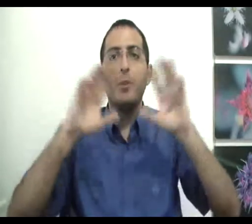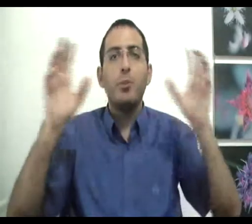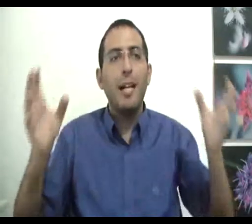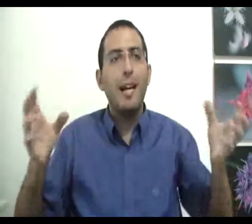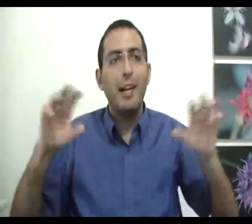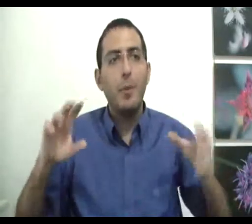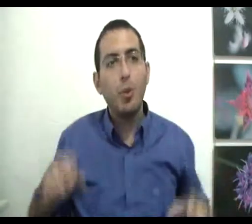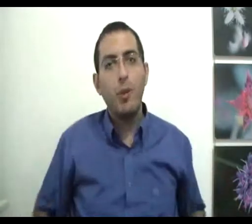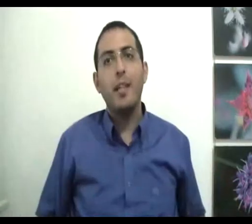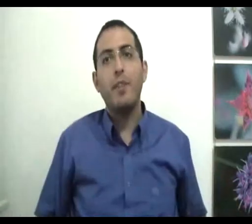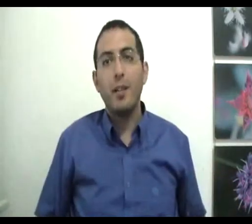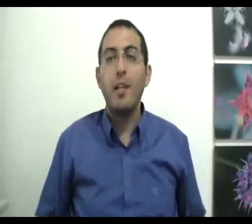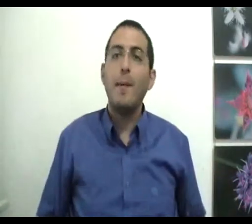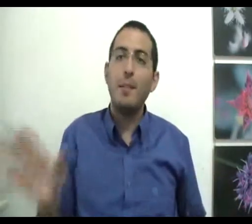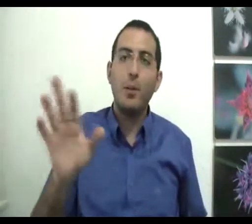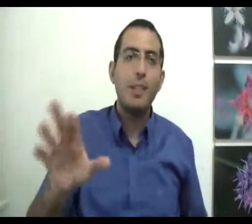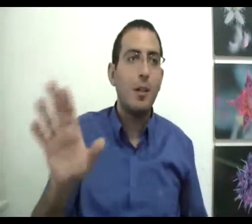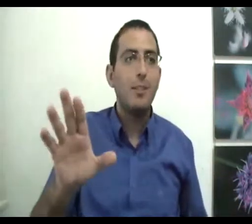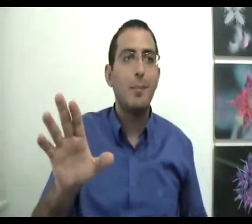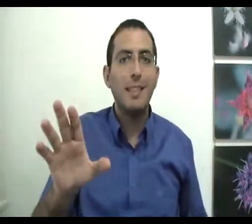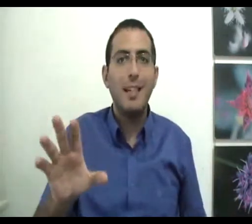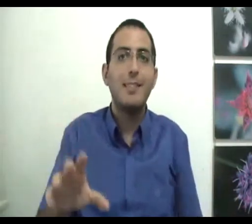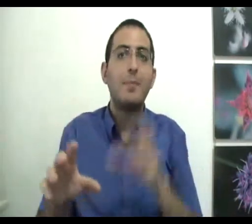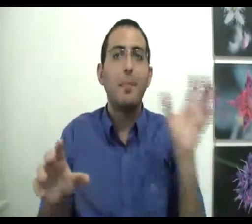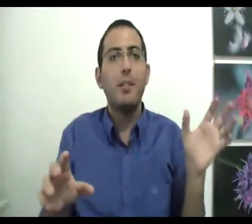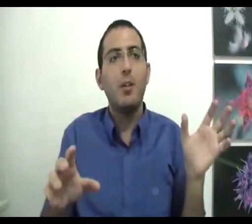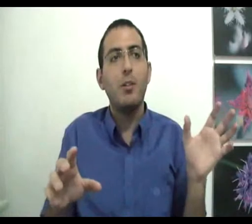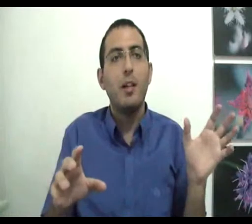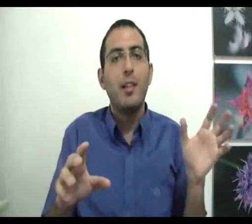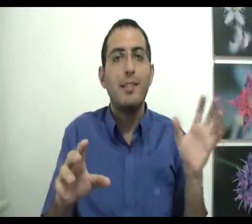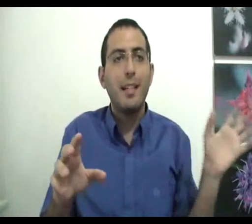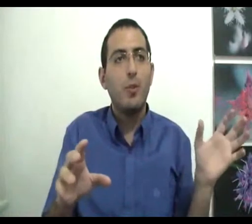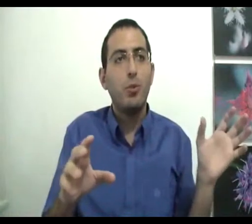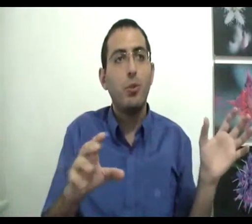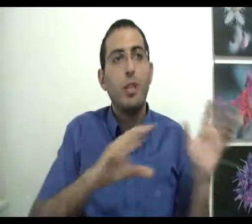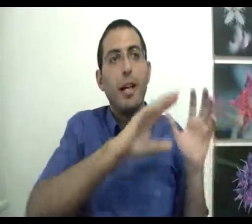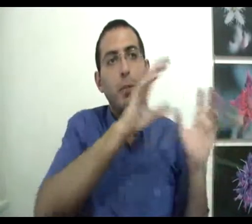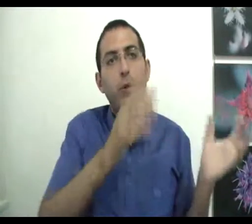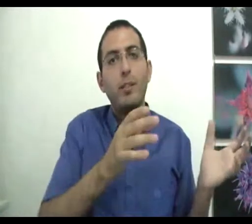מסוגל להכיל בתוכו את ההפכים, ואיקר אם אתה רוצה לאכול את בסדר, אז תמצא פתרון, שכל כלשהו, שיחיל בתוכו את